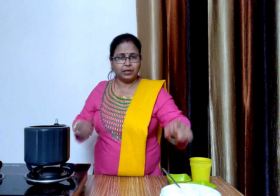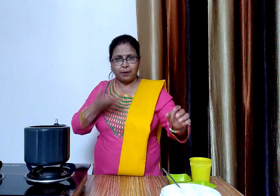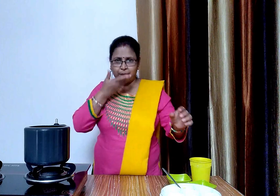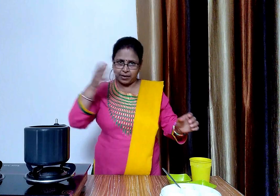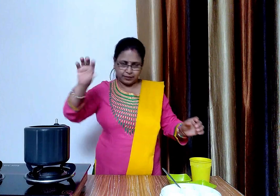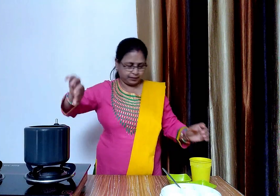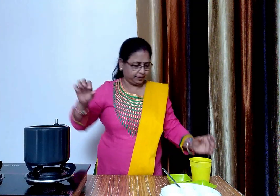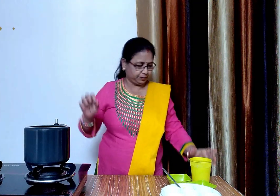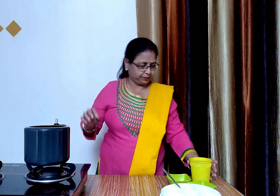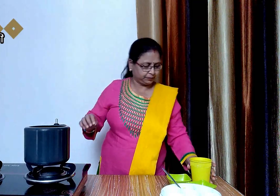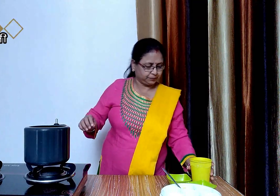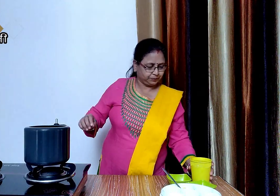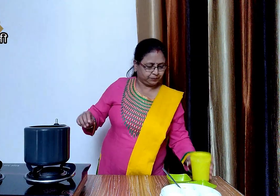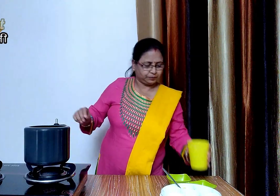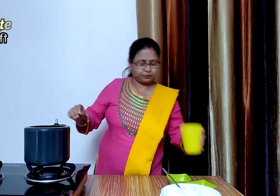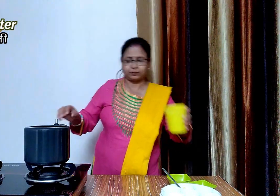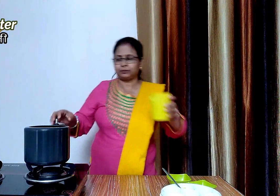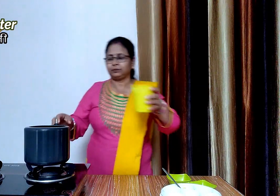और एक लस पानी डालकर